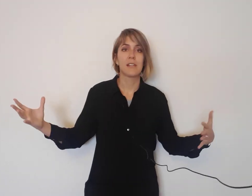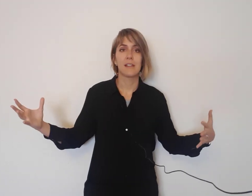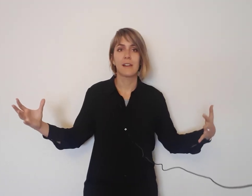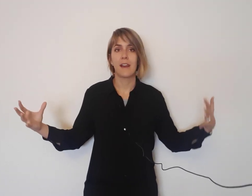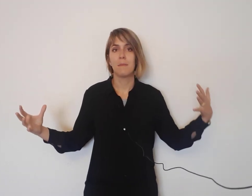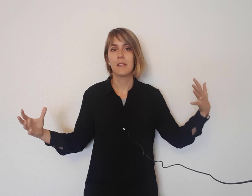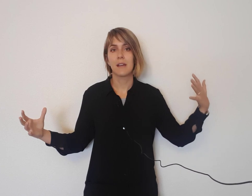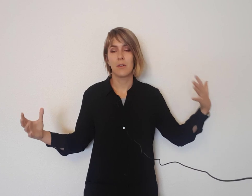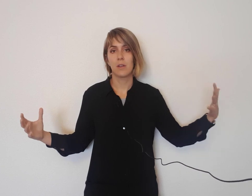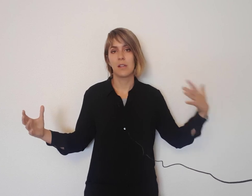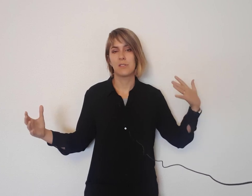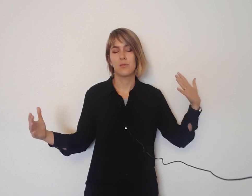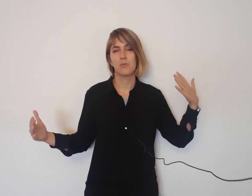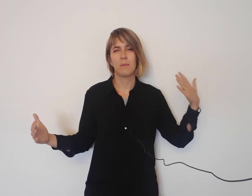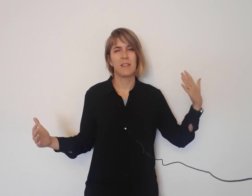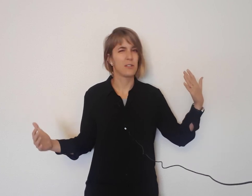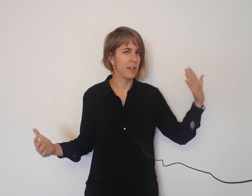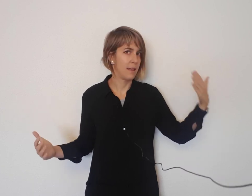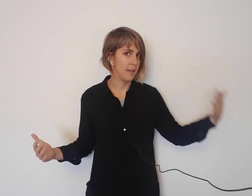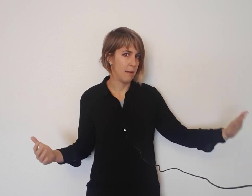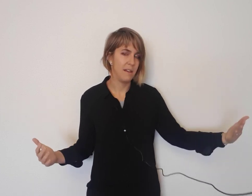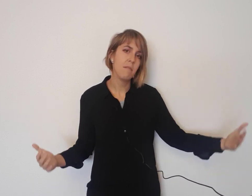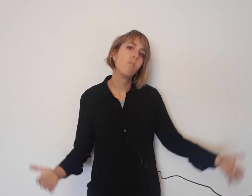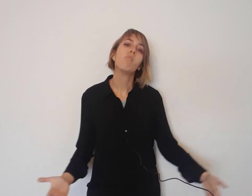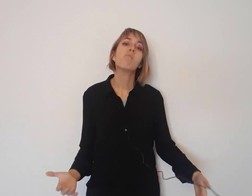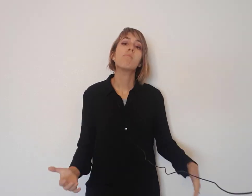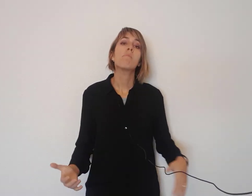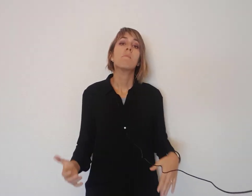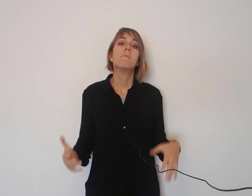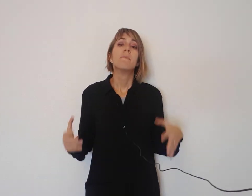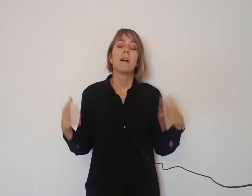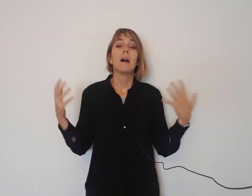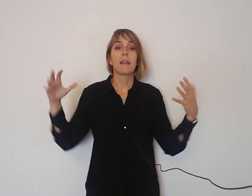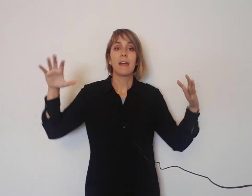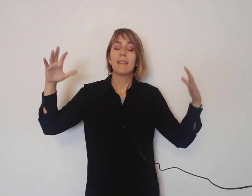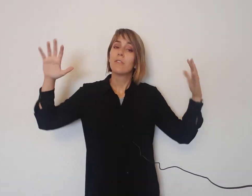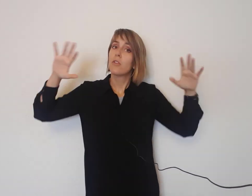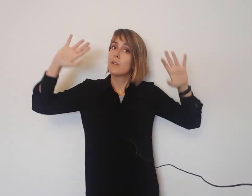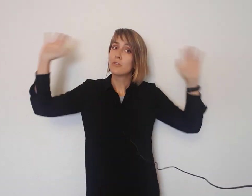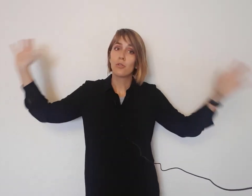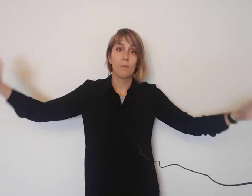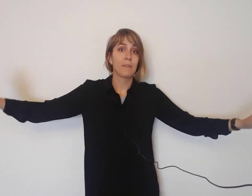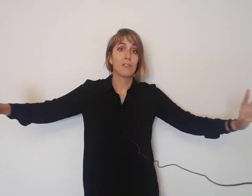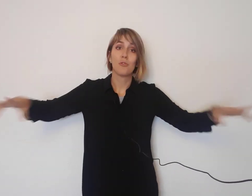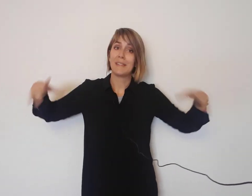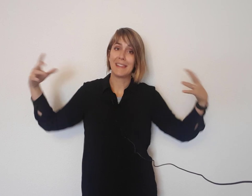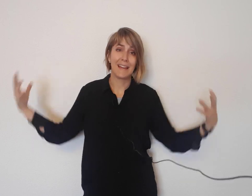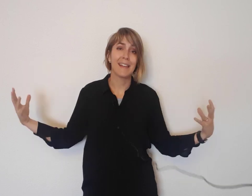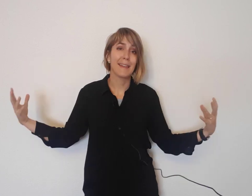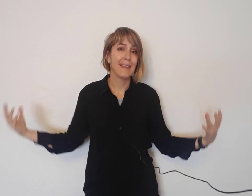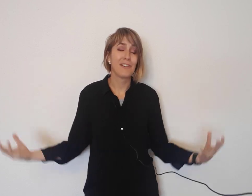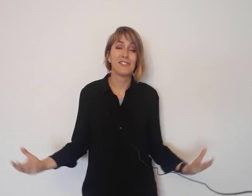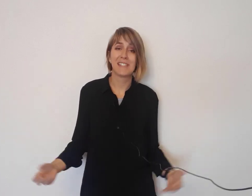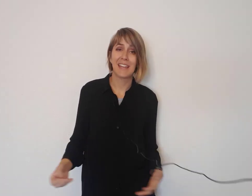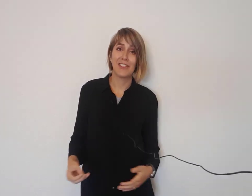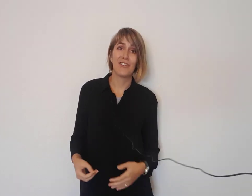que realmente creo que esto es un tema de lo que nadie habla. A raíz de todo esto yo empecé a automatizar y he conseguido